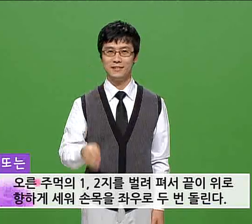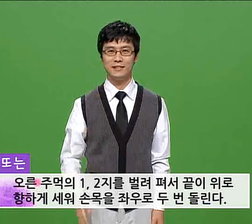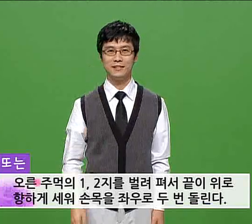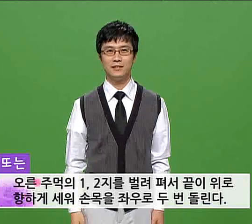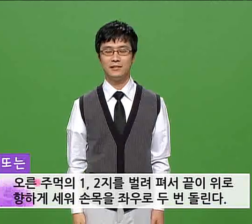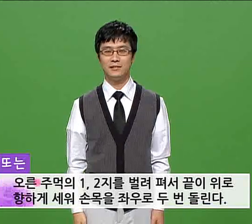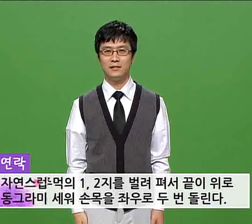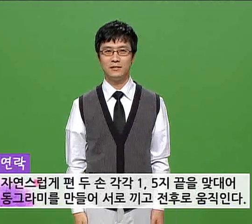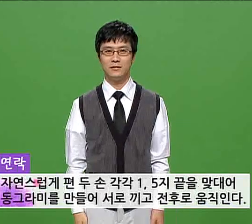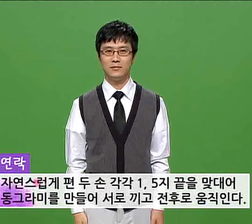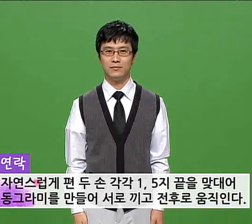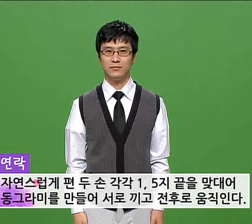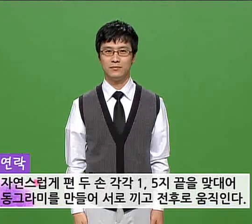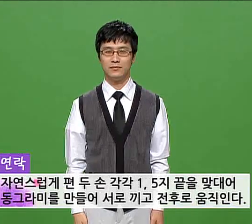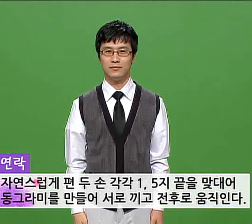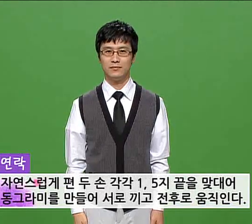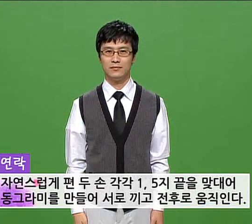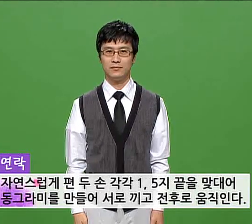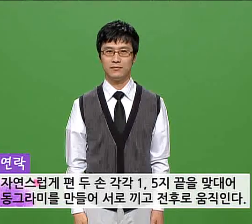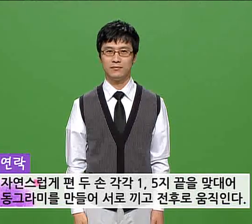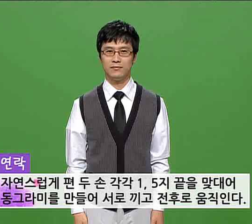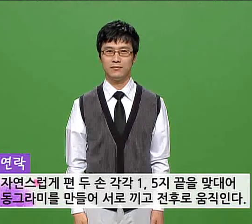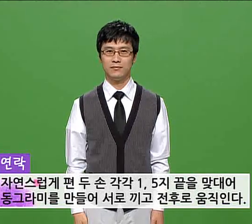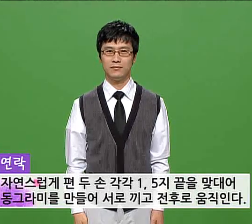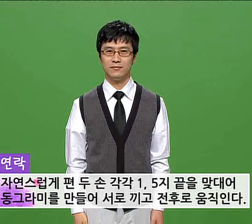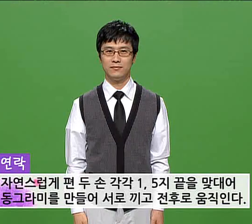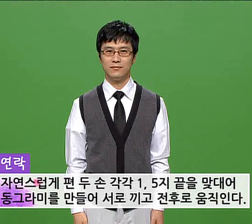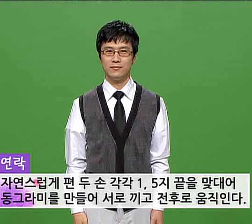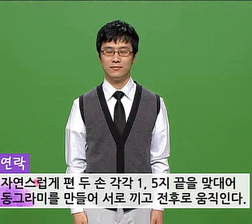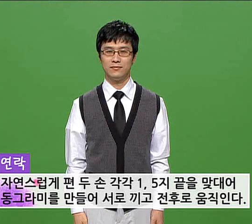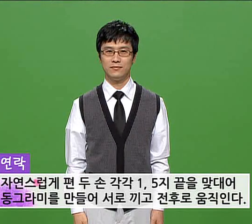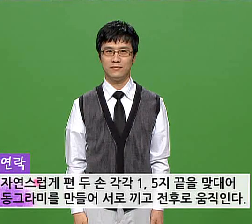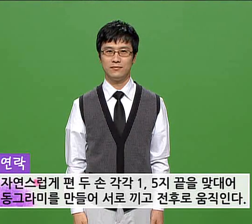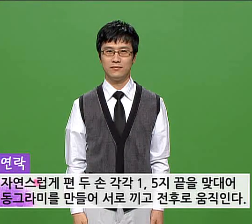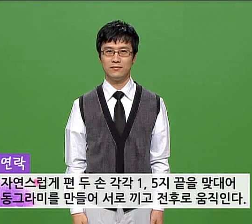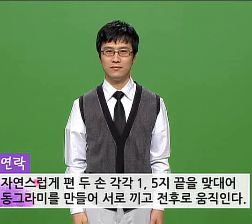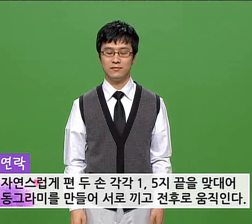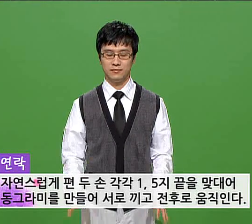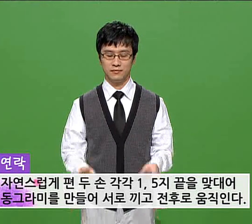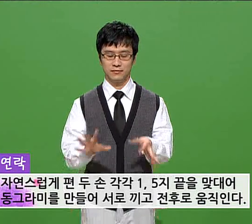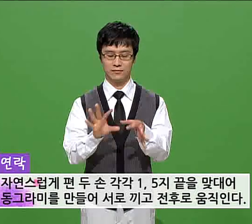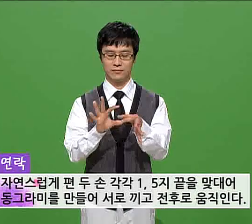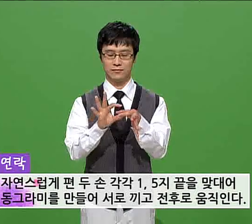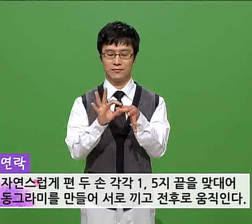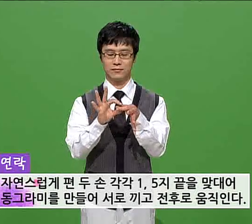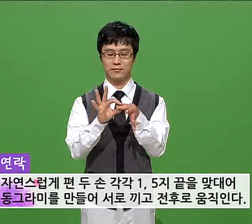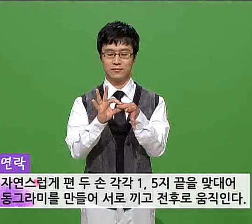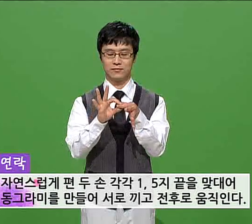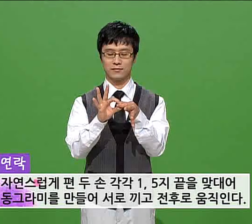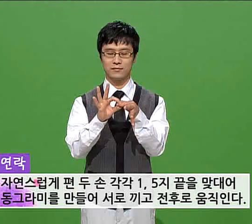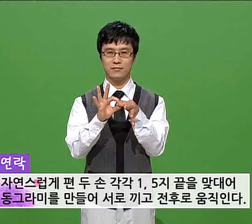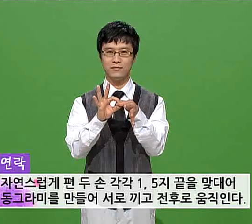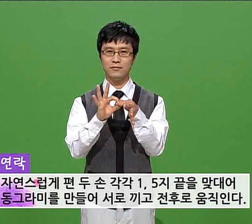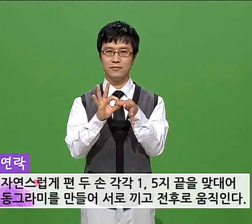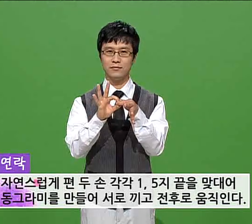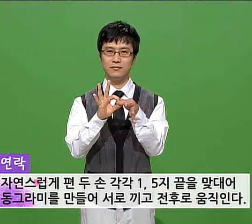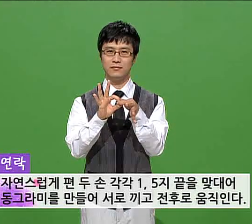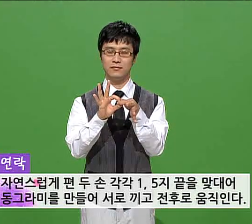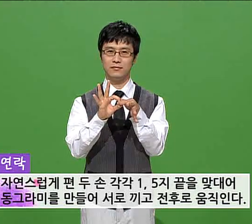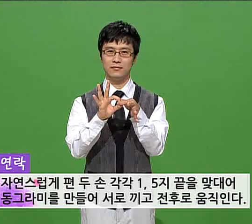연락 두 손 각각 일지 오지 끝을 맞대어 동그라미를 만들어 서로